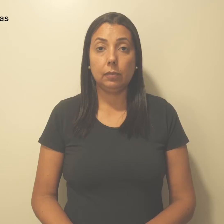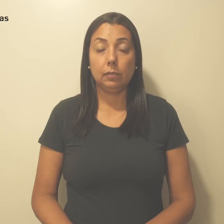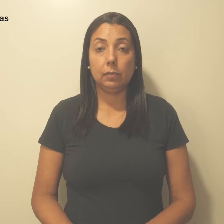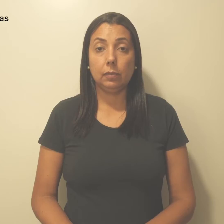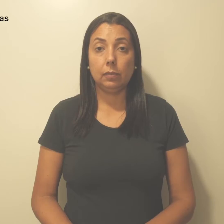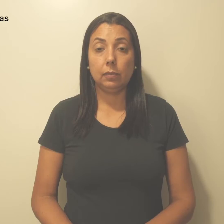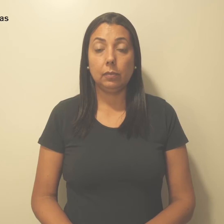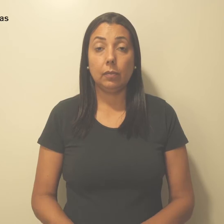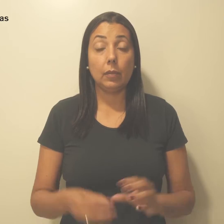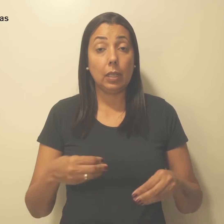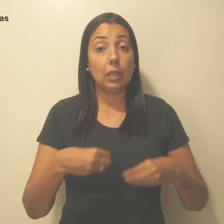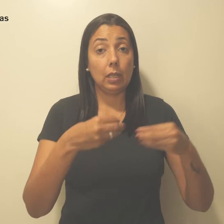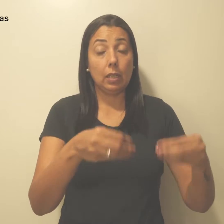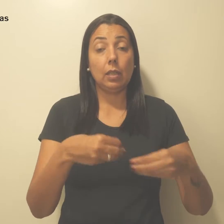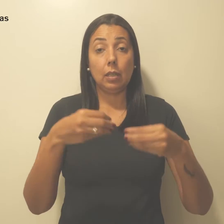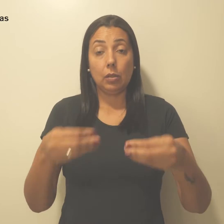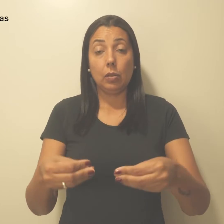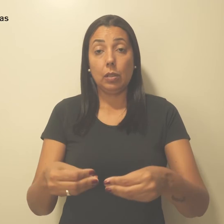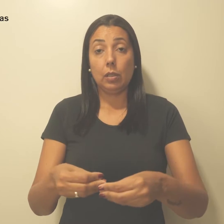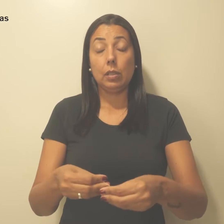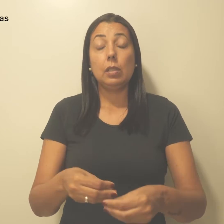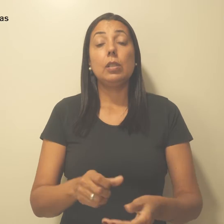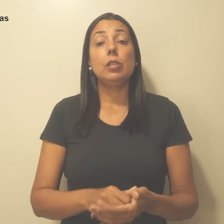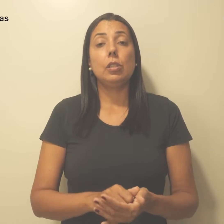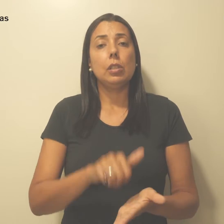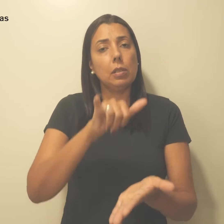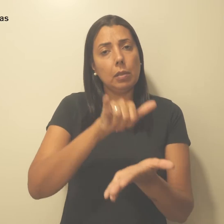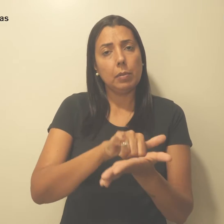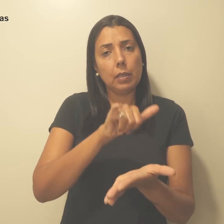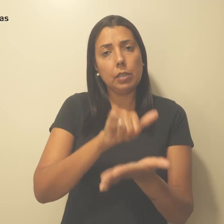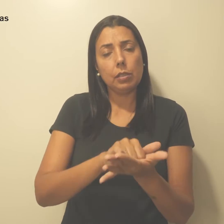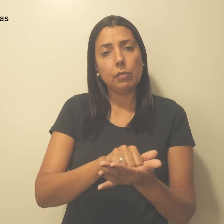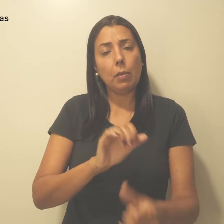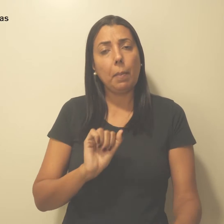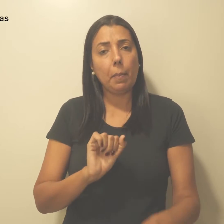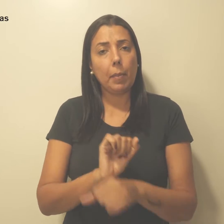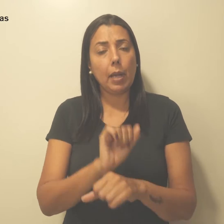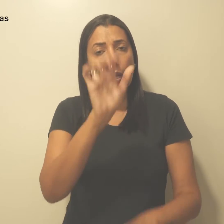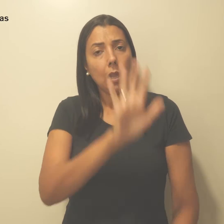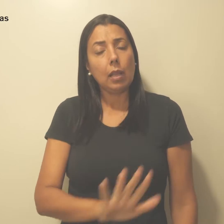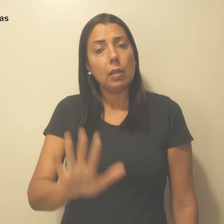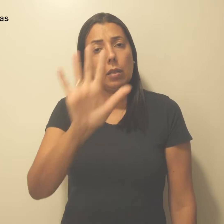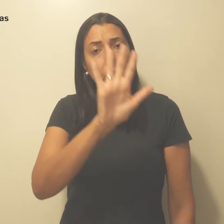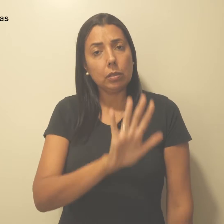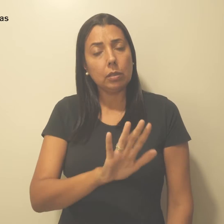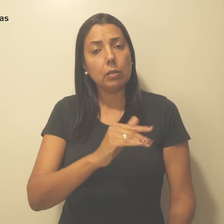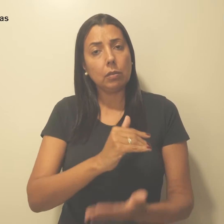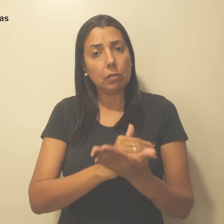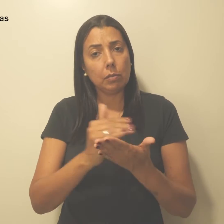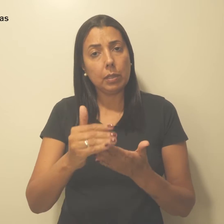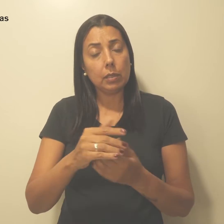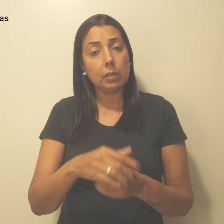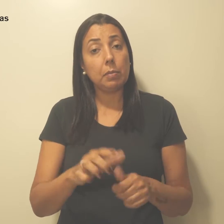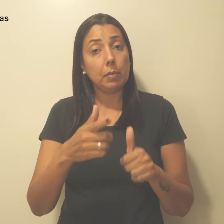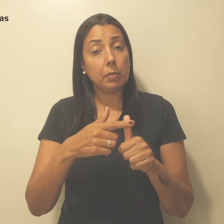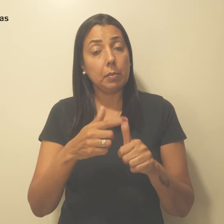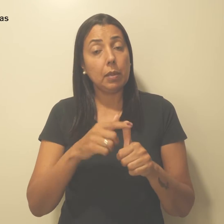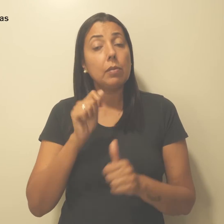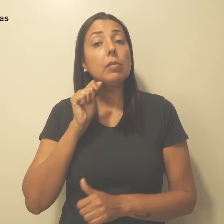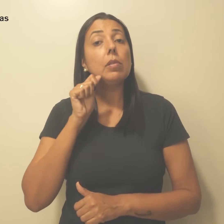Entregadores de APPs realizam paralisação nacional a partir de 1º de abril. Não